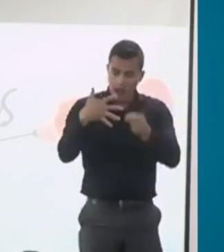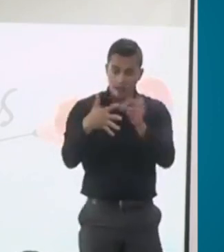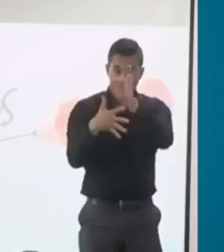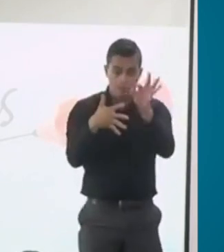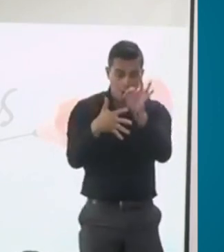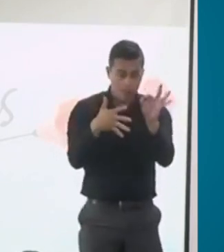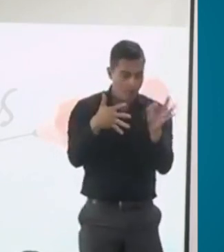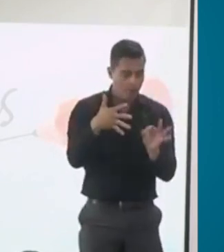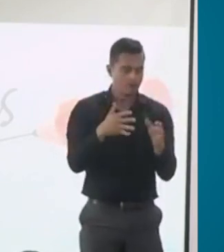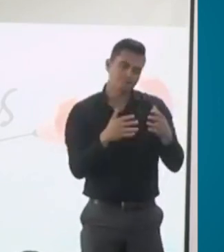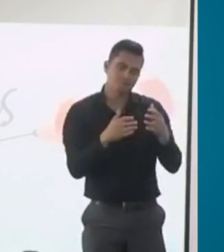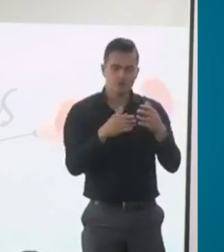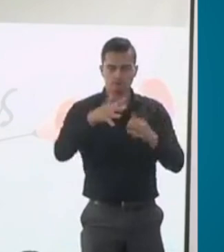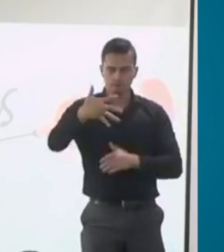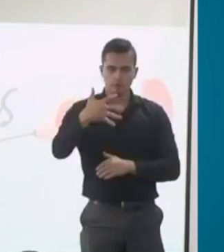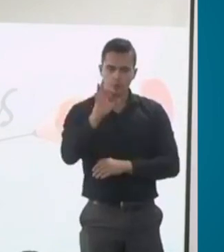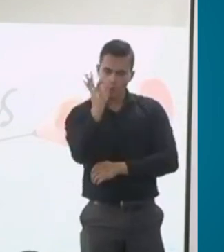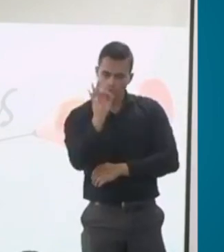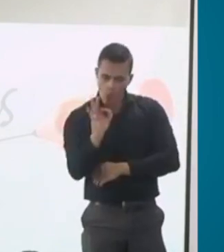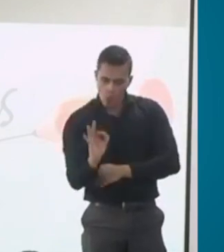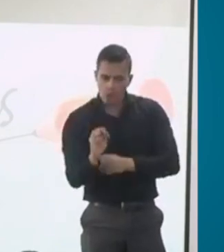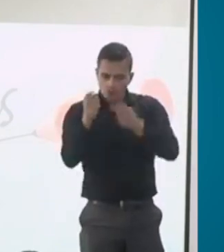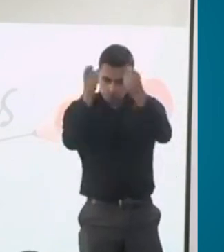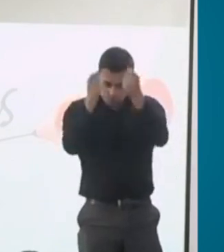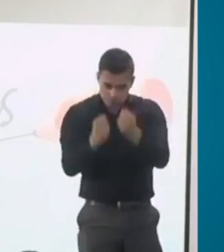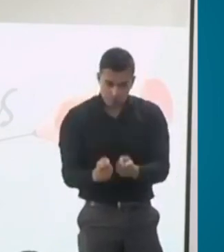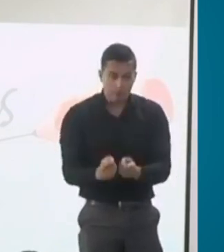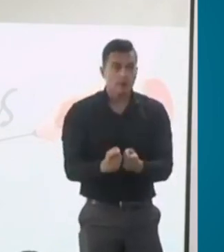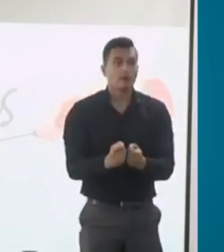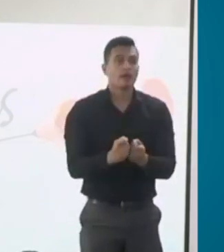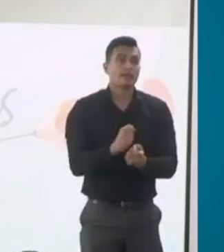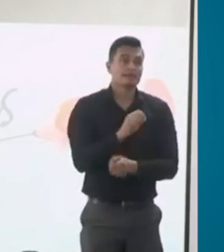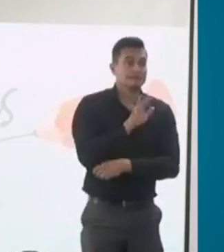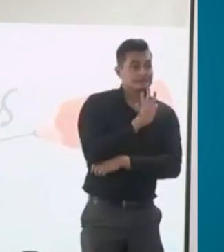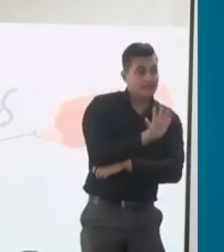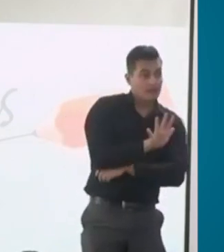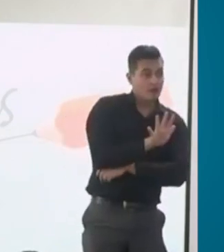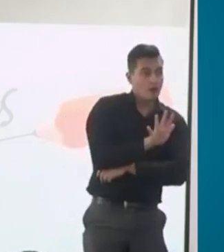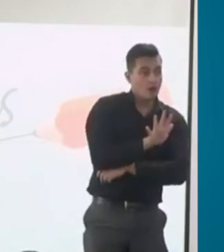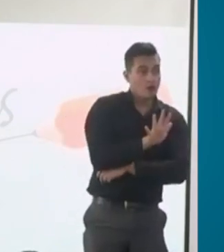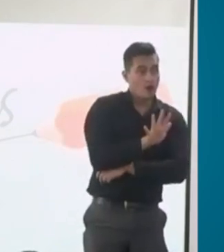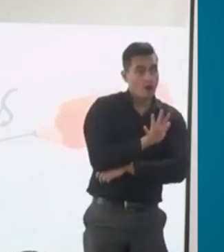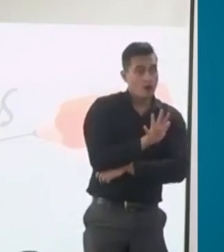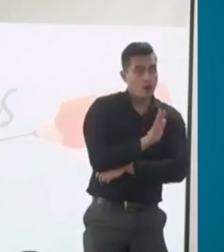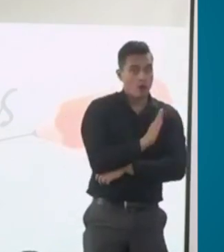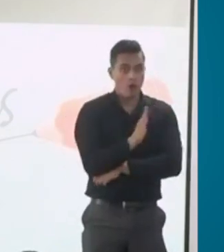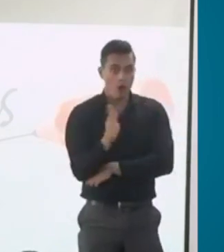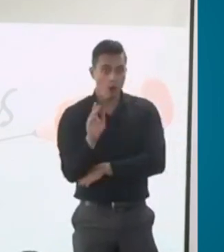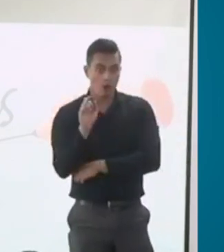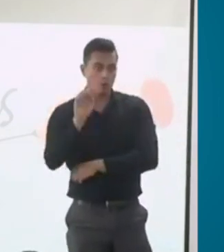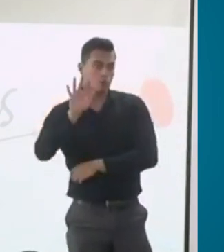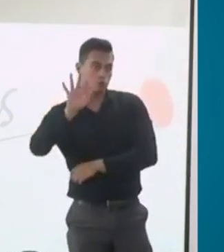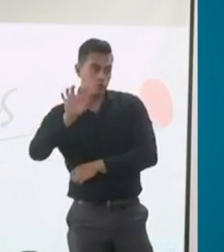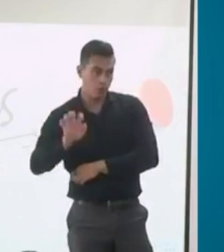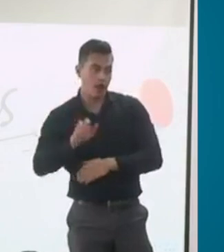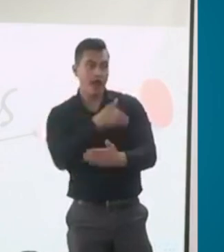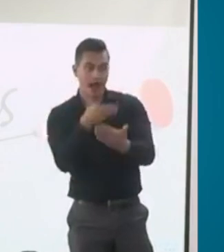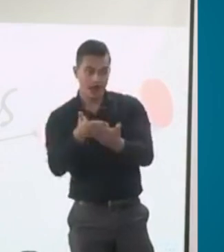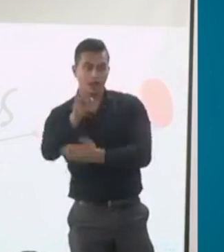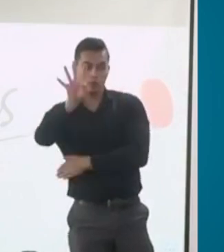valor, si es entre 5 y 49.9%, se llama incapacidad permanente parcial, como